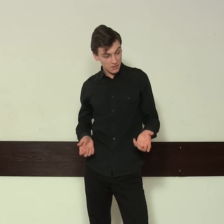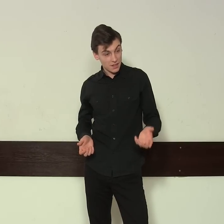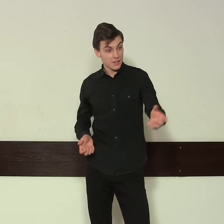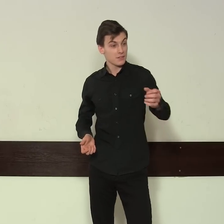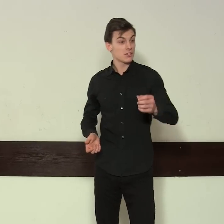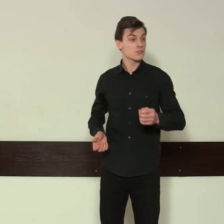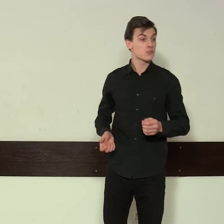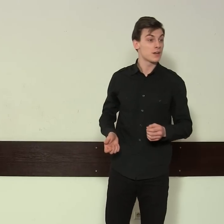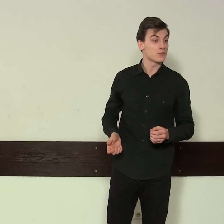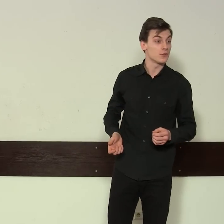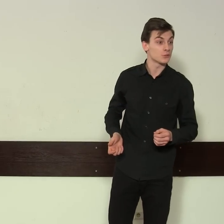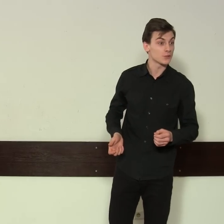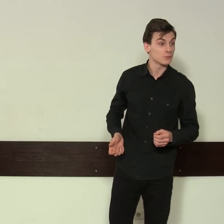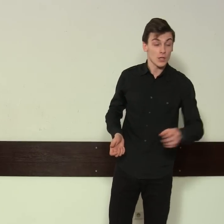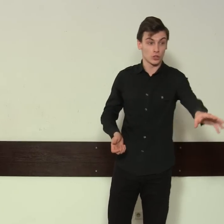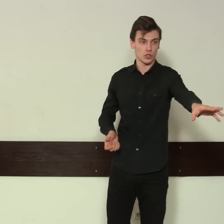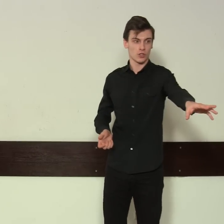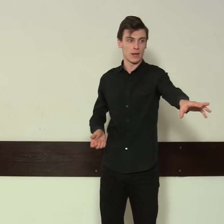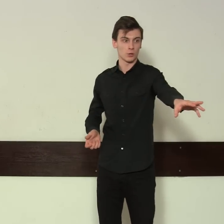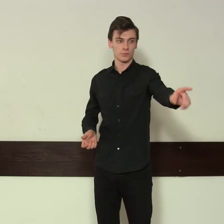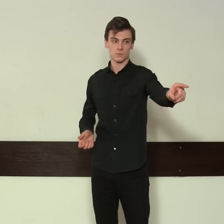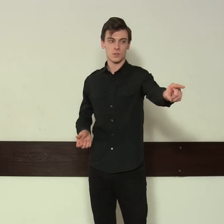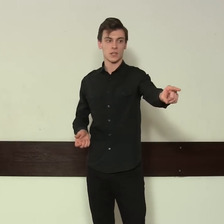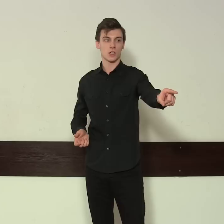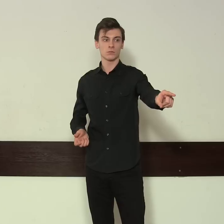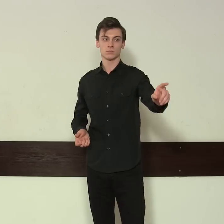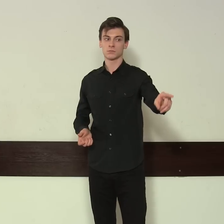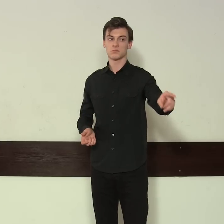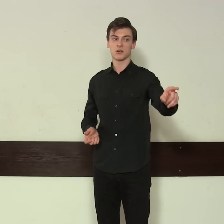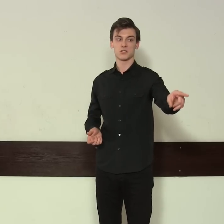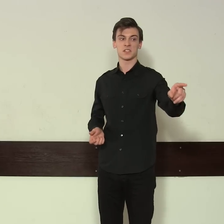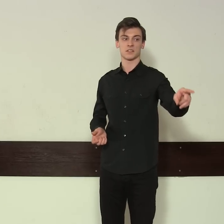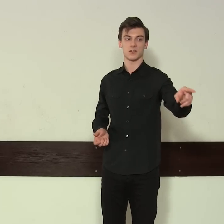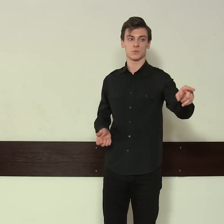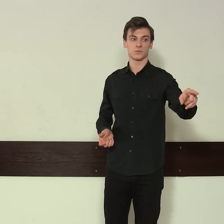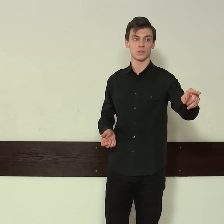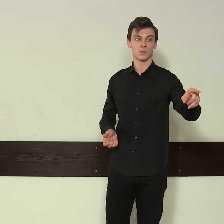tysiąc rubelków gotówko. Tysiąc rubelków! Sędzio! To ostatnie słówko.